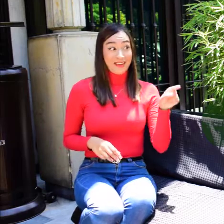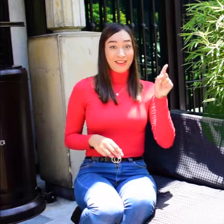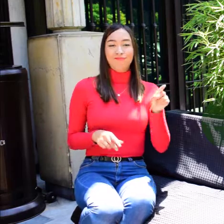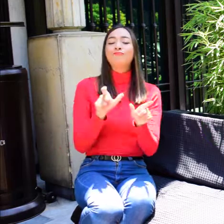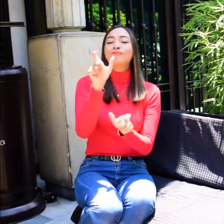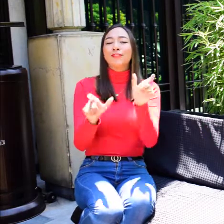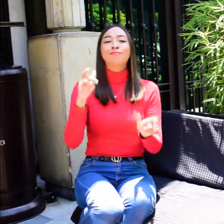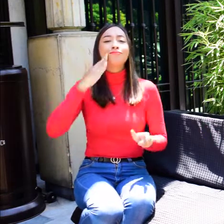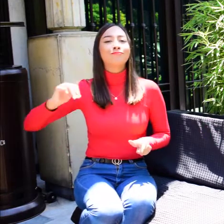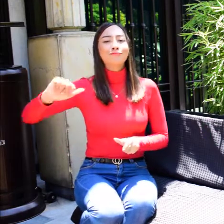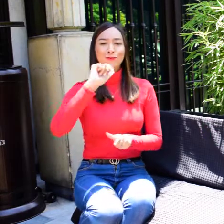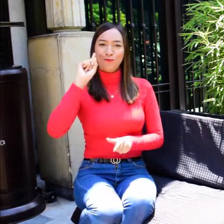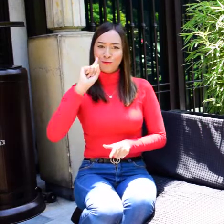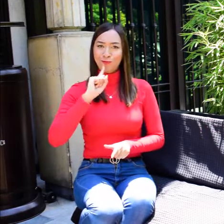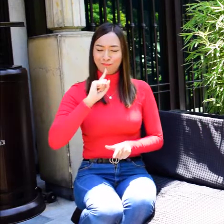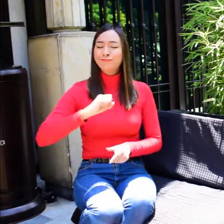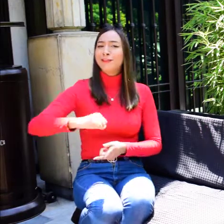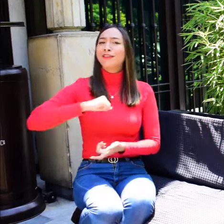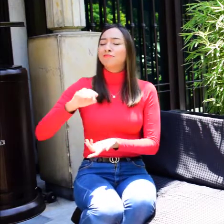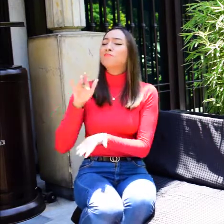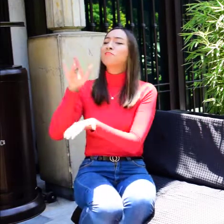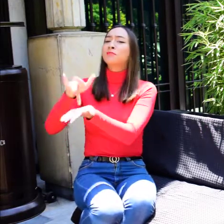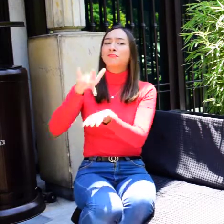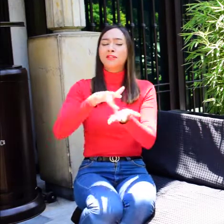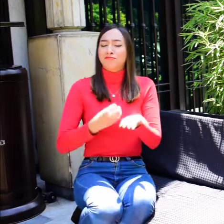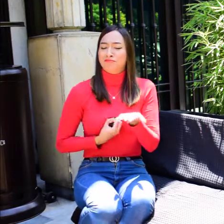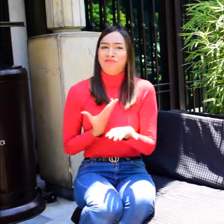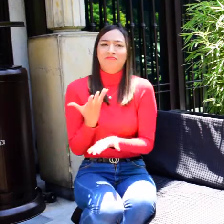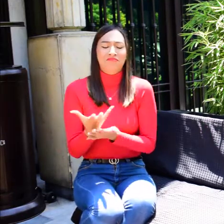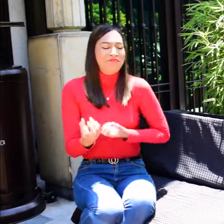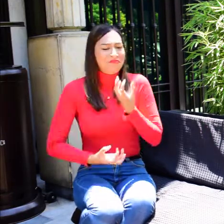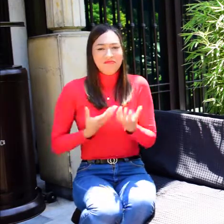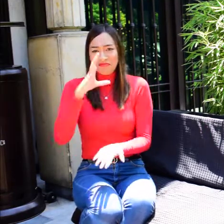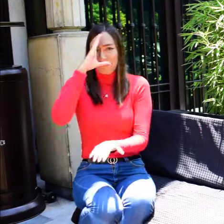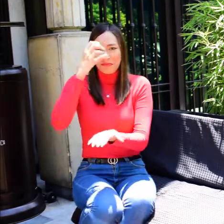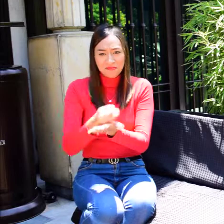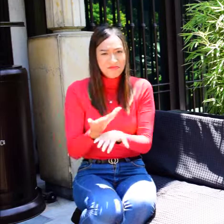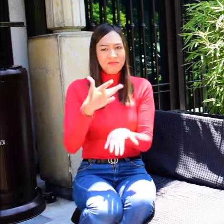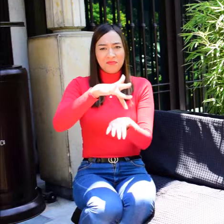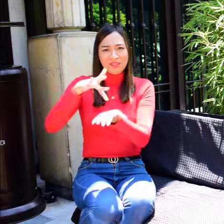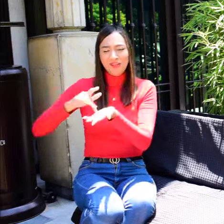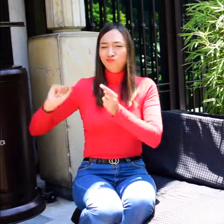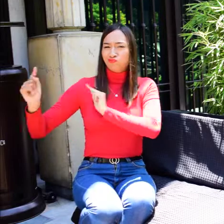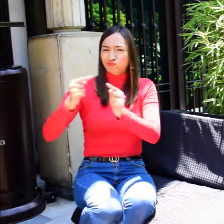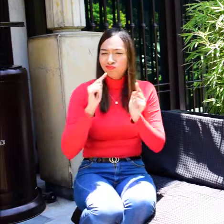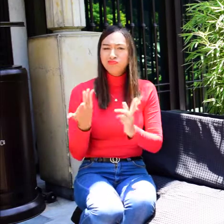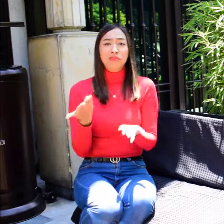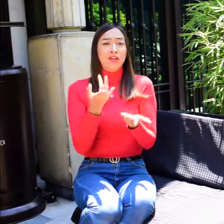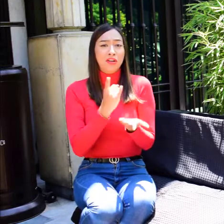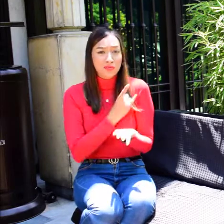Mujeres con Discapacidad, entre otras cosas, establece que las mujeres con discapacidad tenemos derecho a la participación, a la